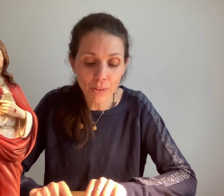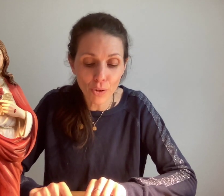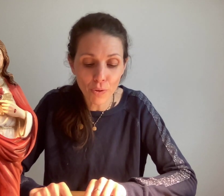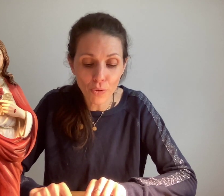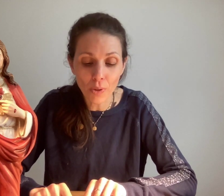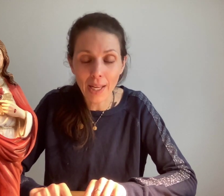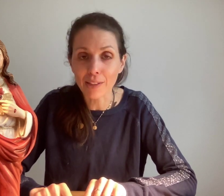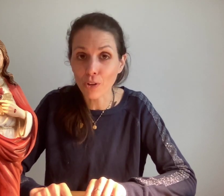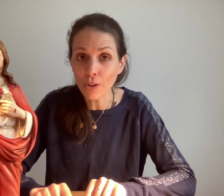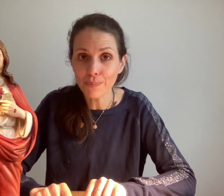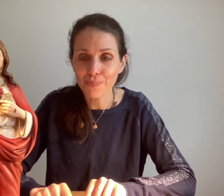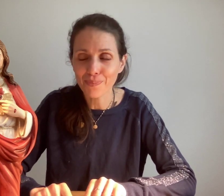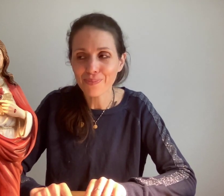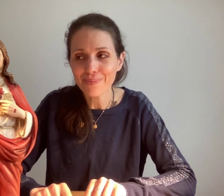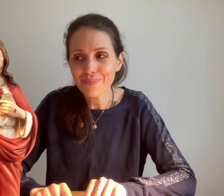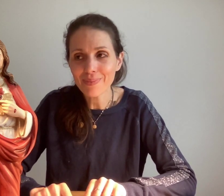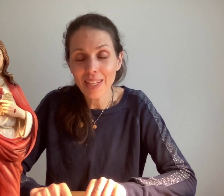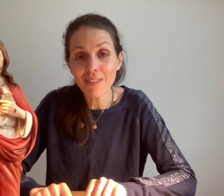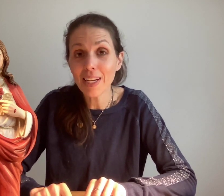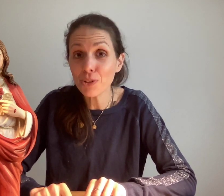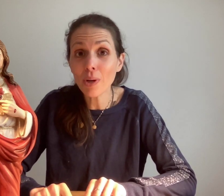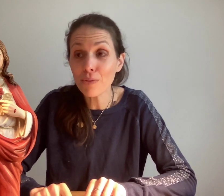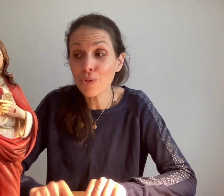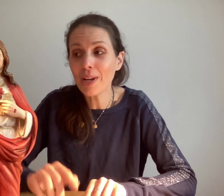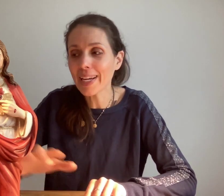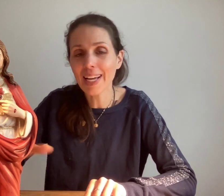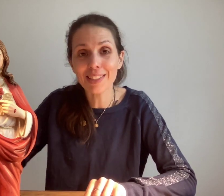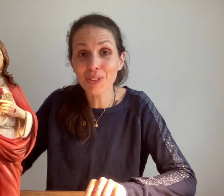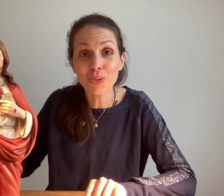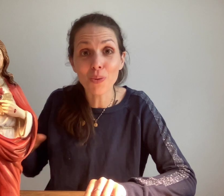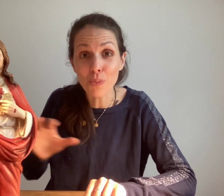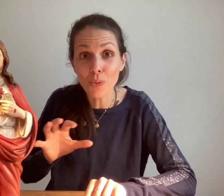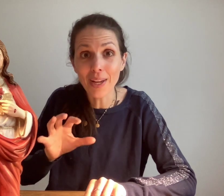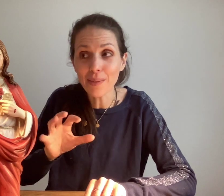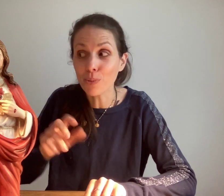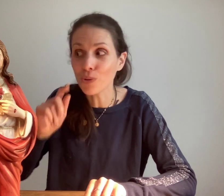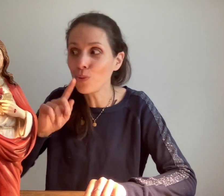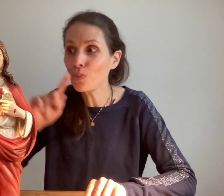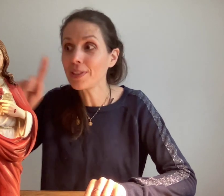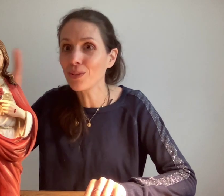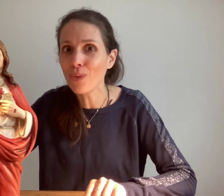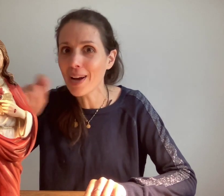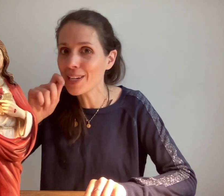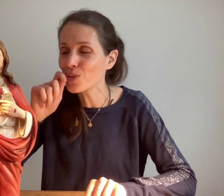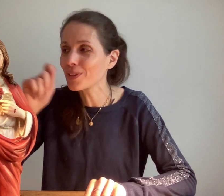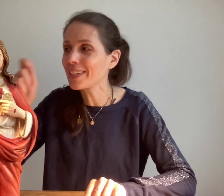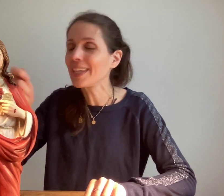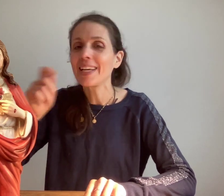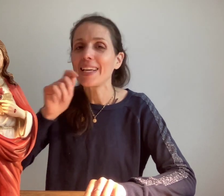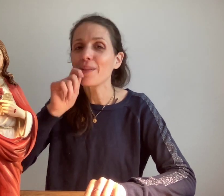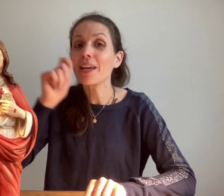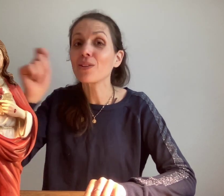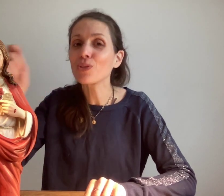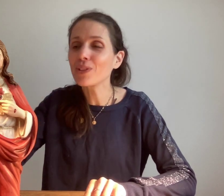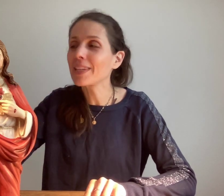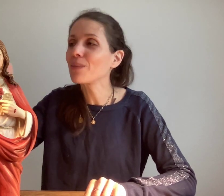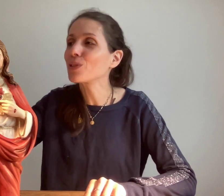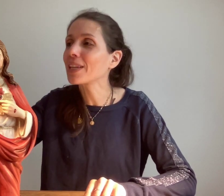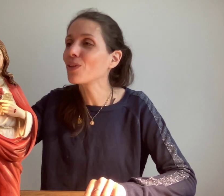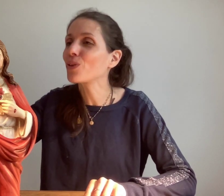devant son créateur, voilà, Dieu a voulu la création muette pour que nous puissions ajouter « bien, je t'aime, je t'adore,